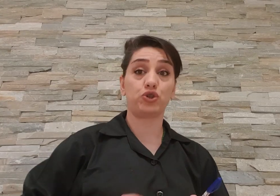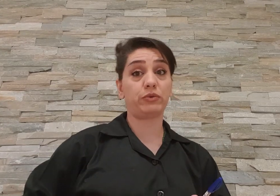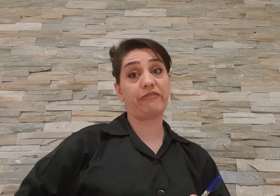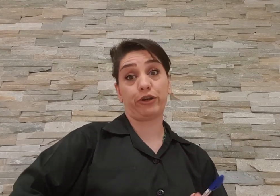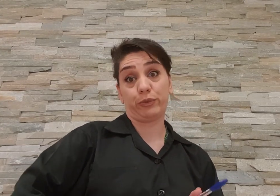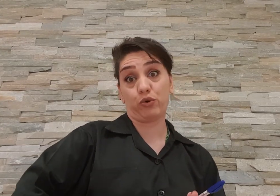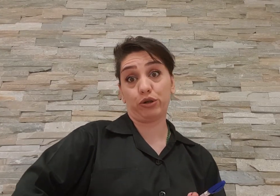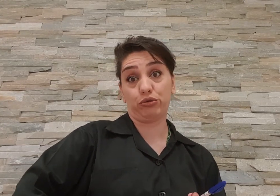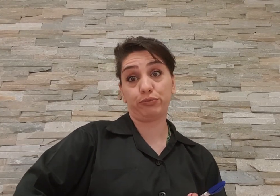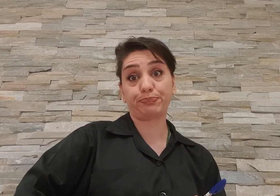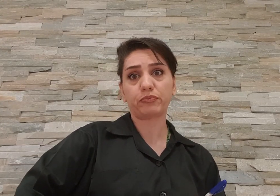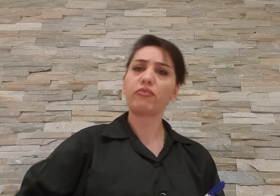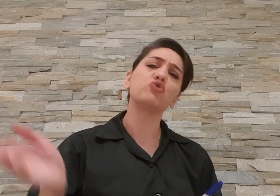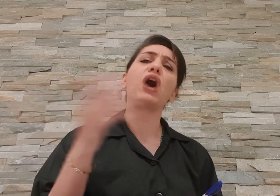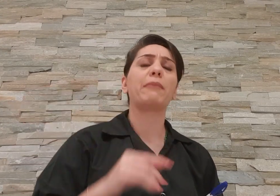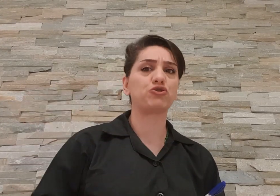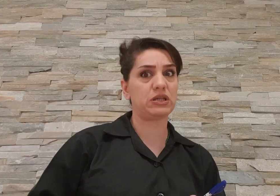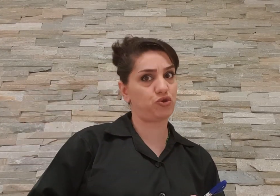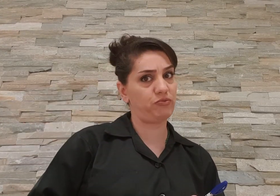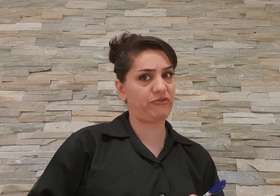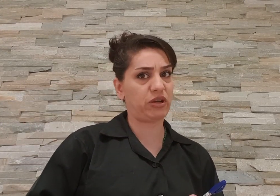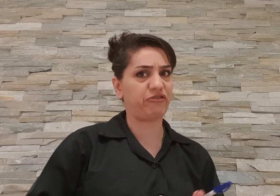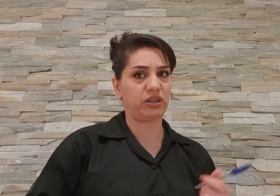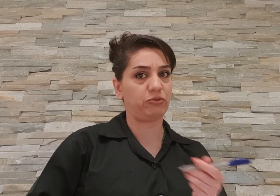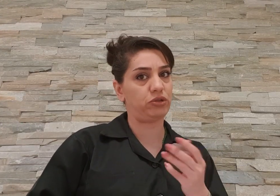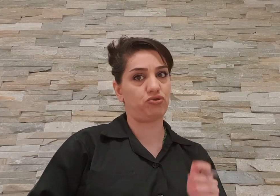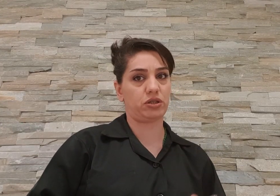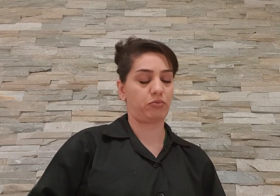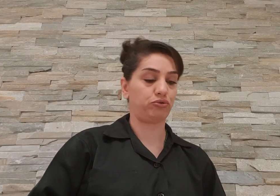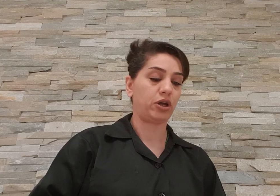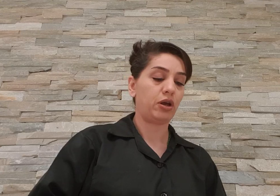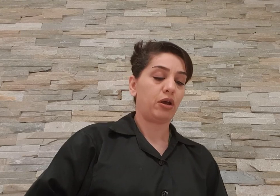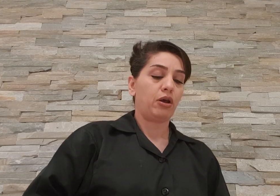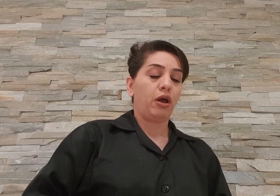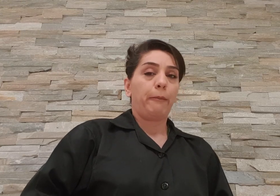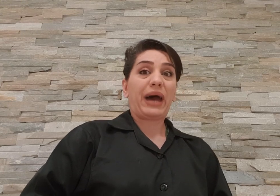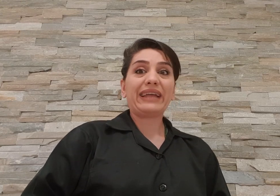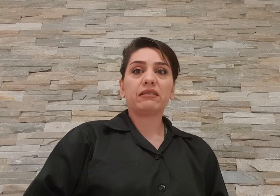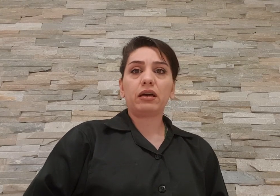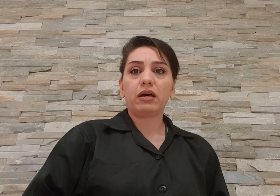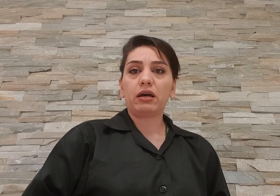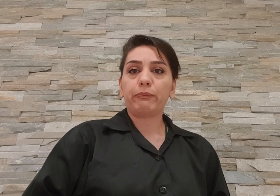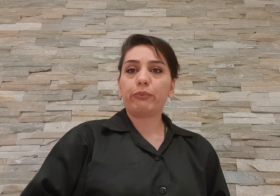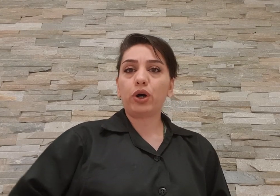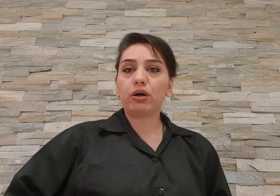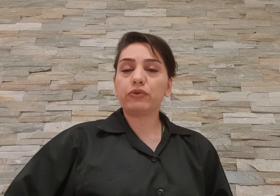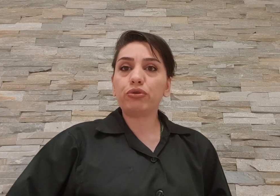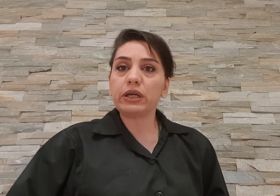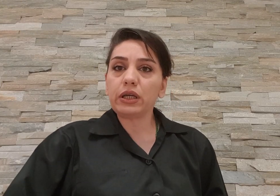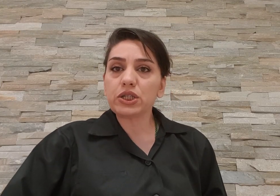گوشت بودن فاطمه کماندو چون همه شون اسمشون فکرم فاطمه و اینجور چیزا بودیم بعد ما توی این